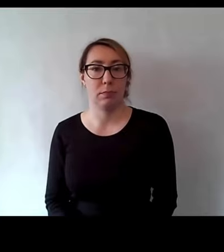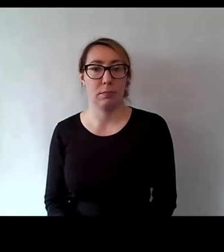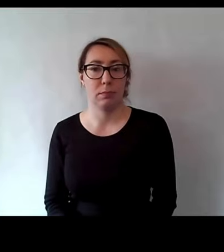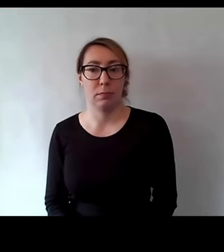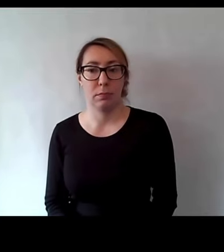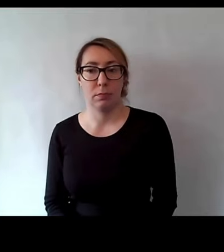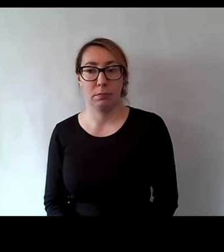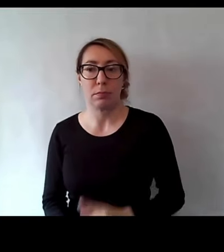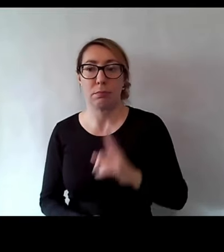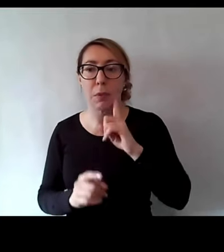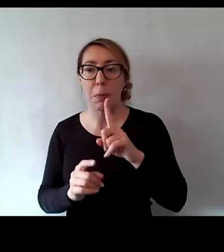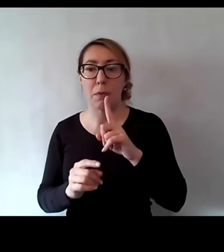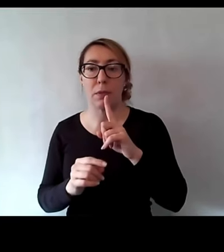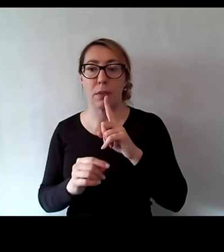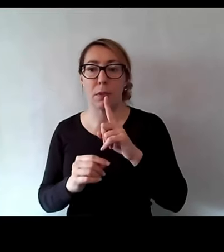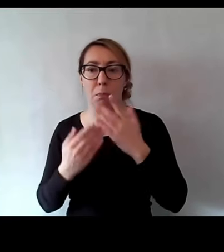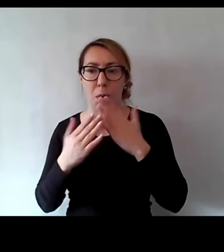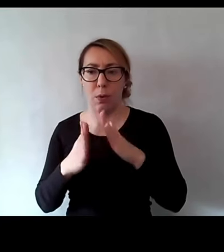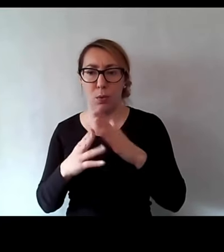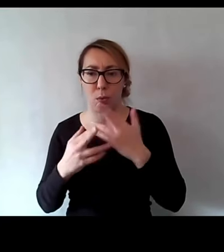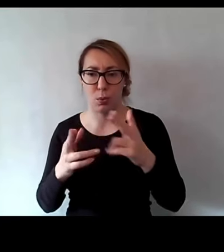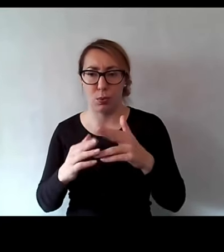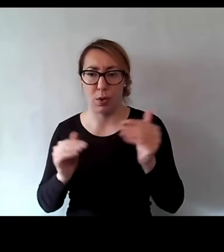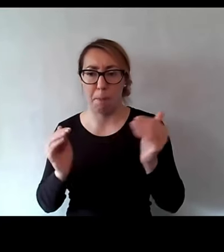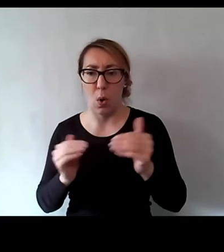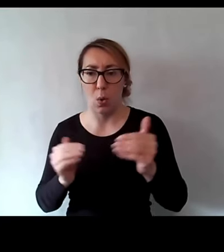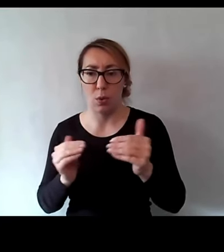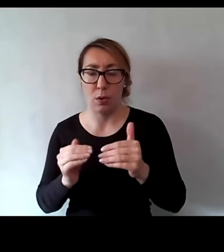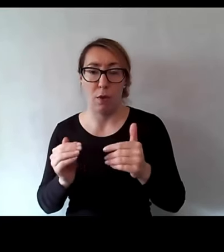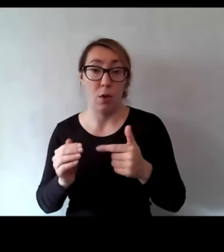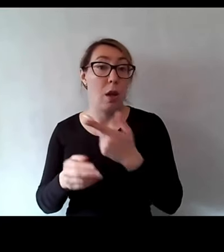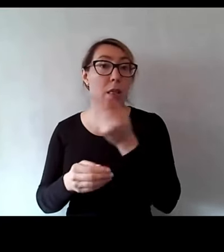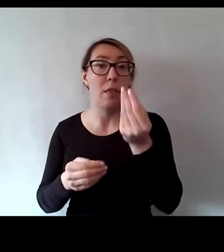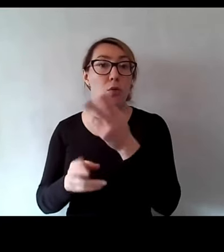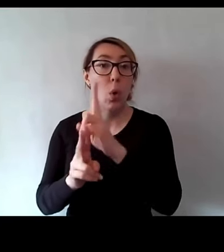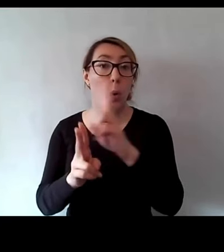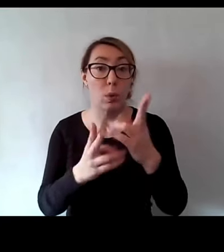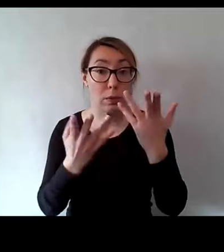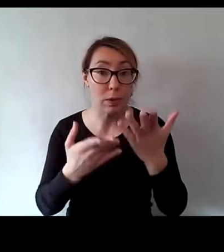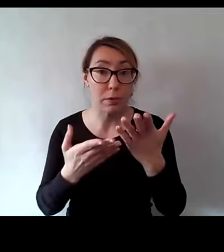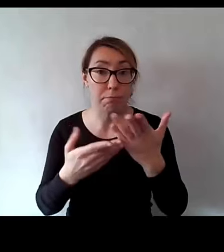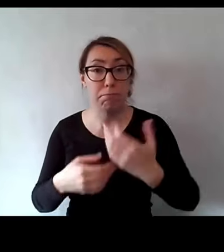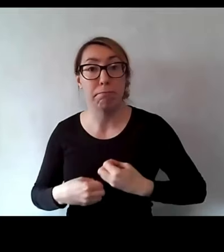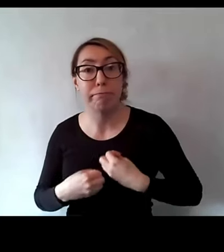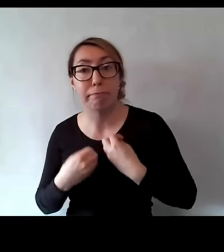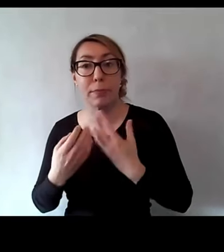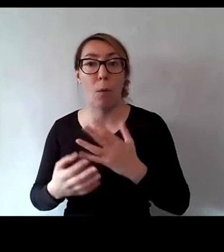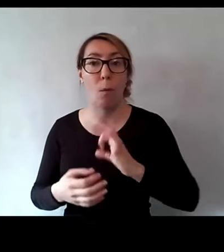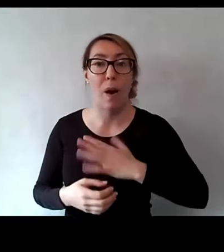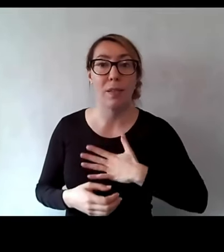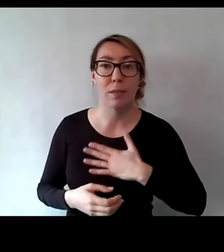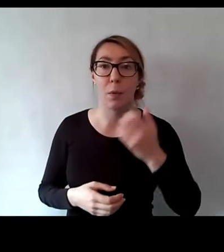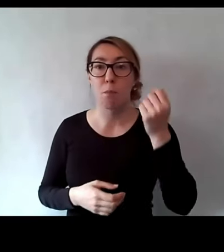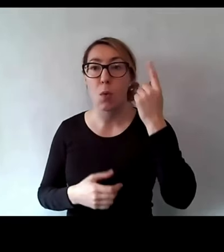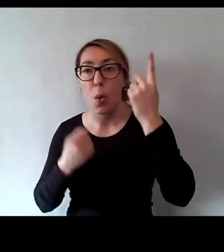Faktycznie stwarza, stwarza dużo możliwości też w tym kierunku. Czy jeszcze ktoś chciałby się podzielić jakimś swoim pomysłem?